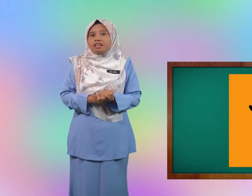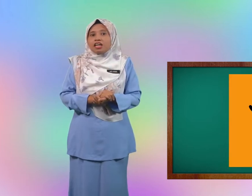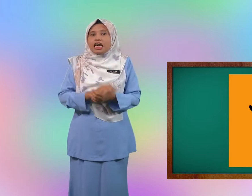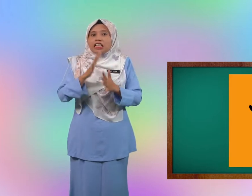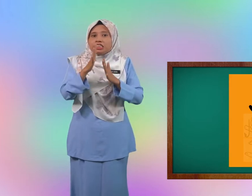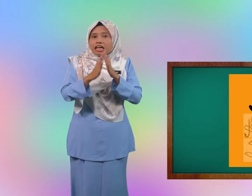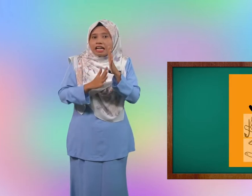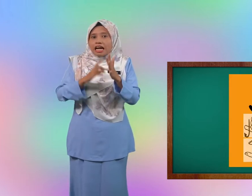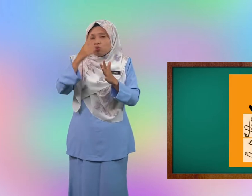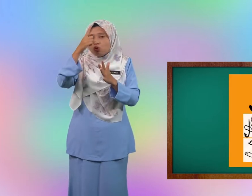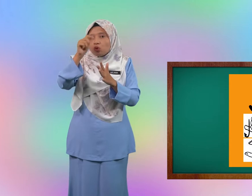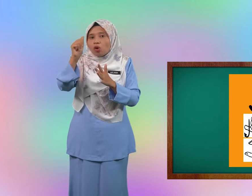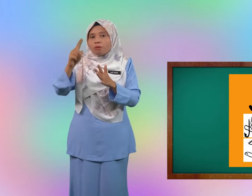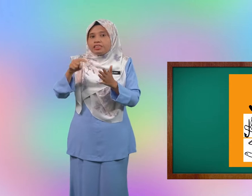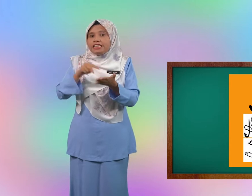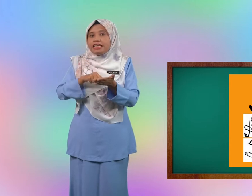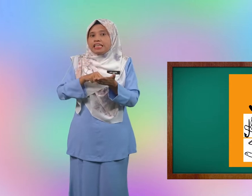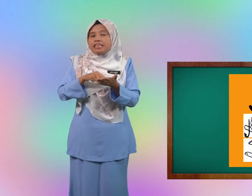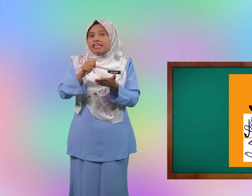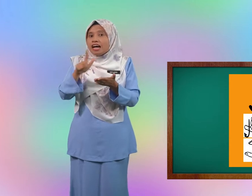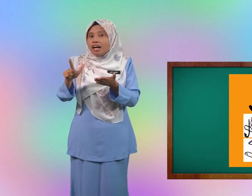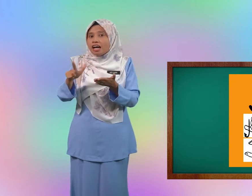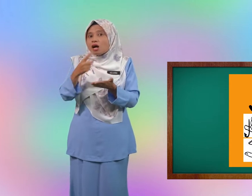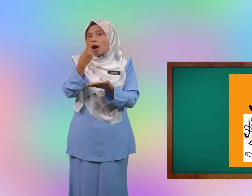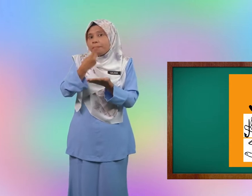isyarat untuk abjad ini ialah apa